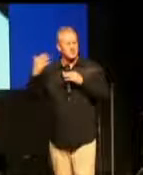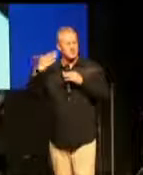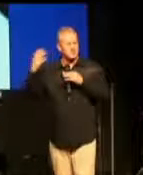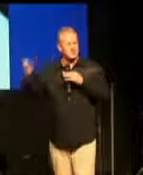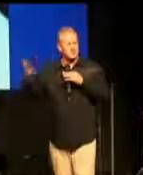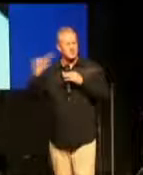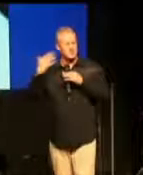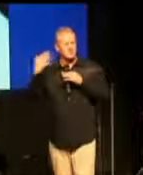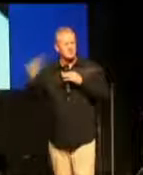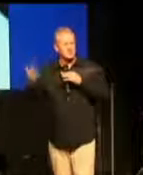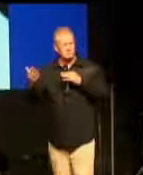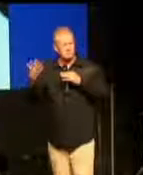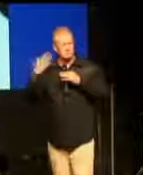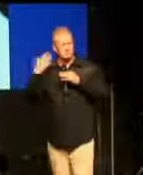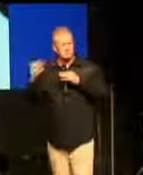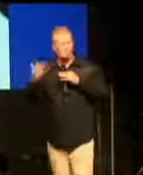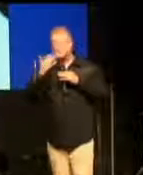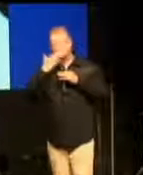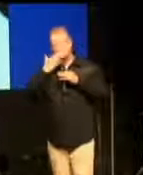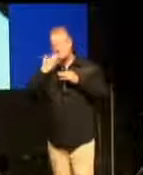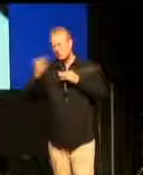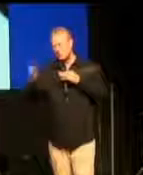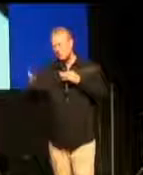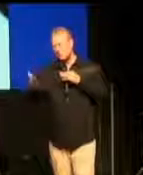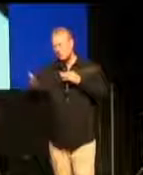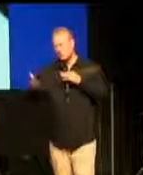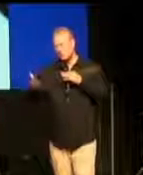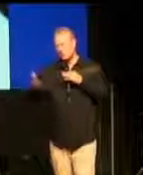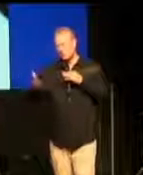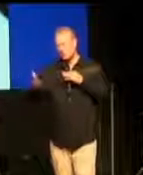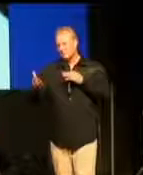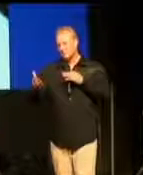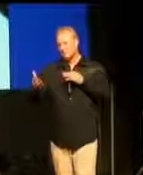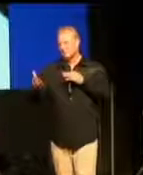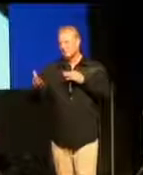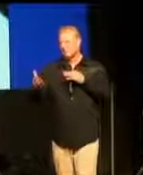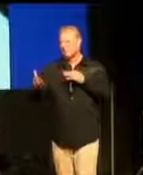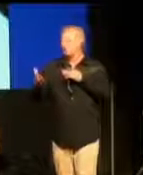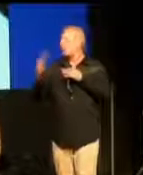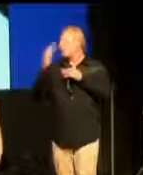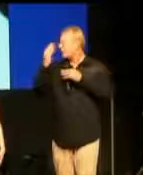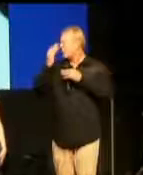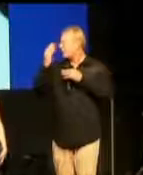konnte alles hören, was gesprochen wurde. Aber ich konnte nichts sagen.